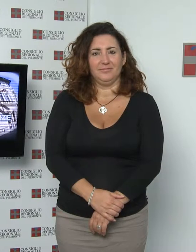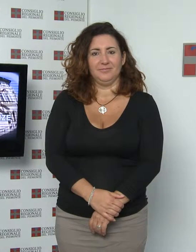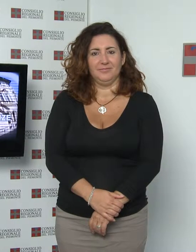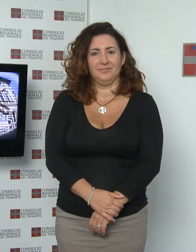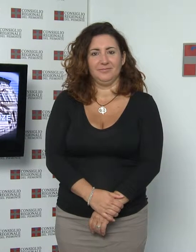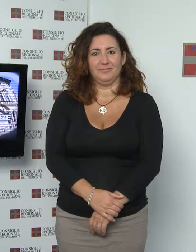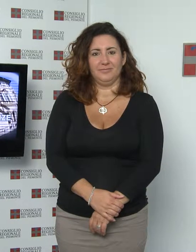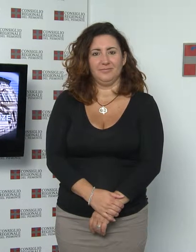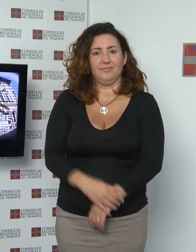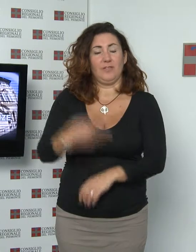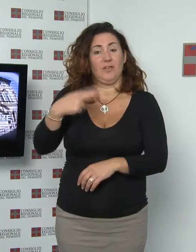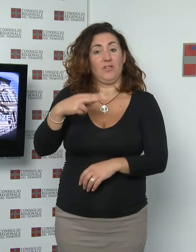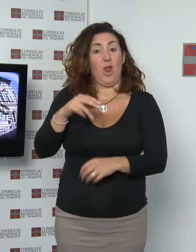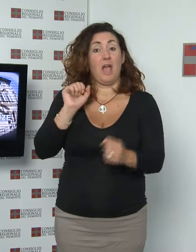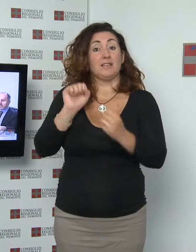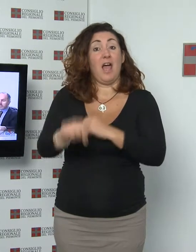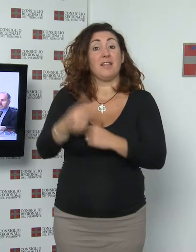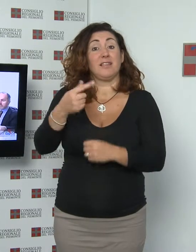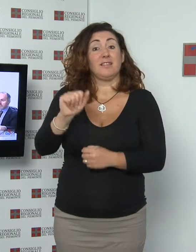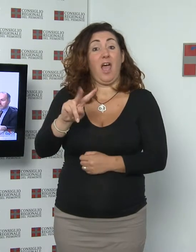Condanna delle violenze anti-TAV